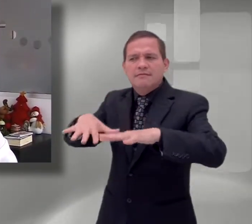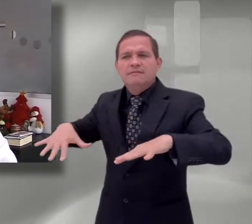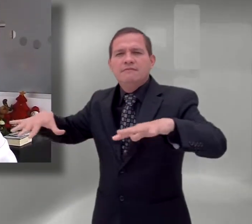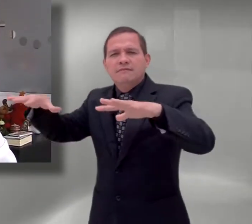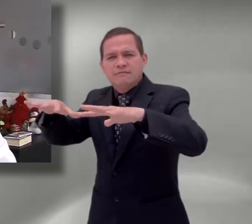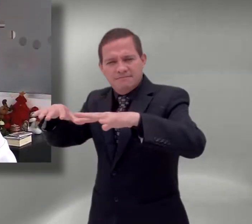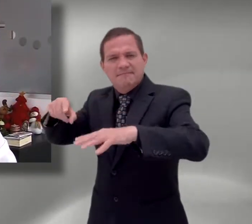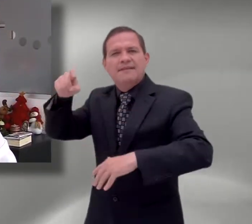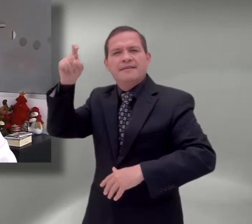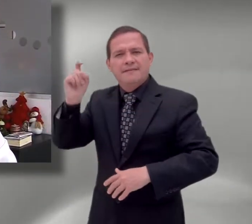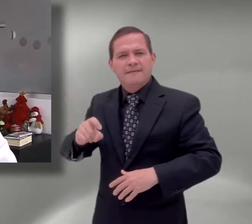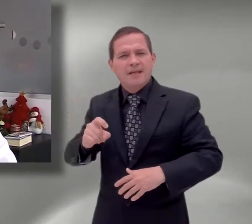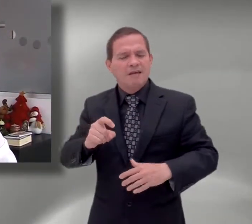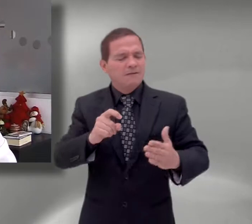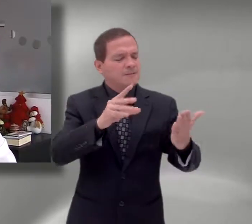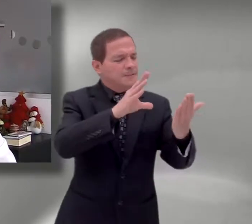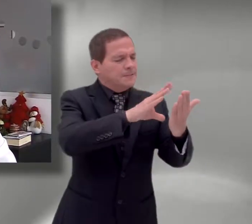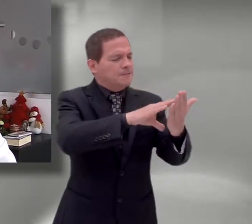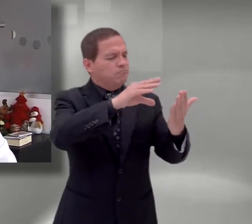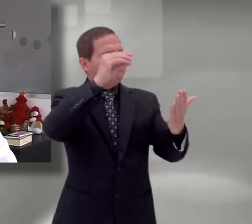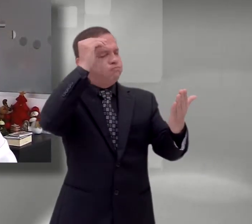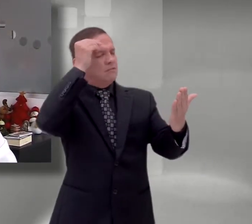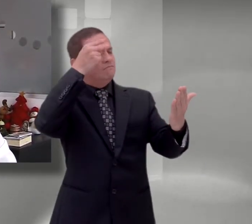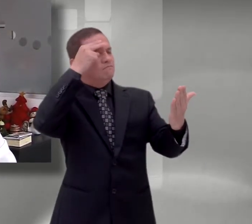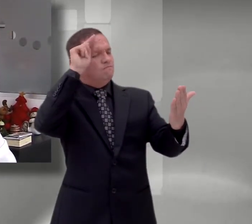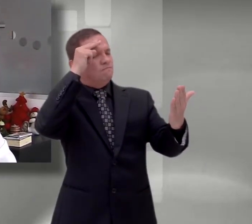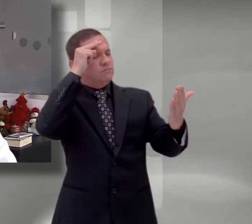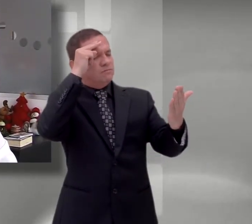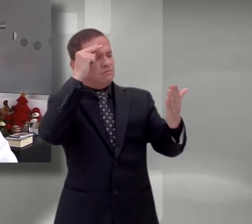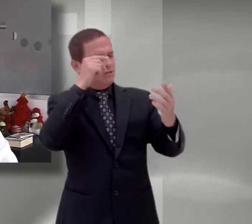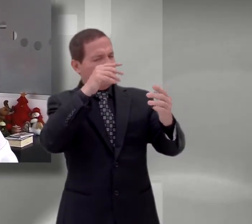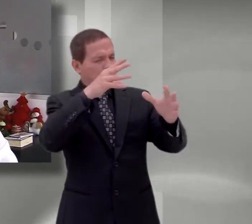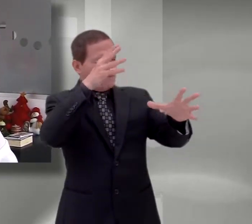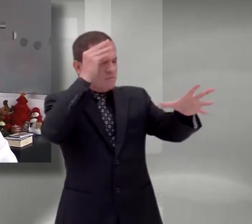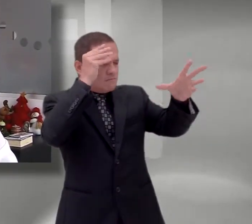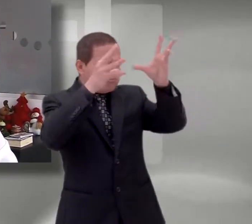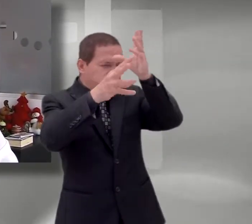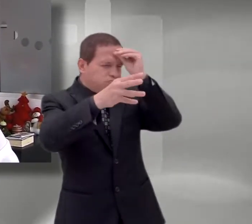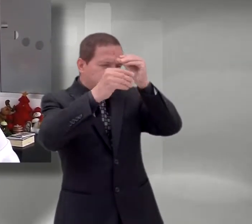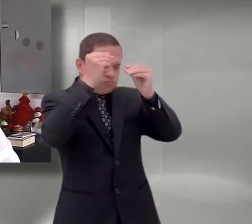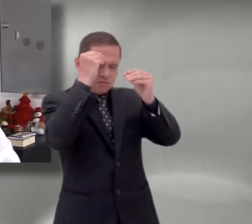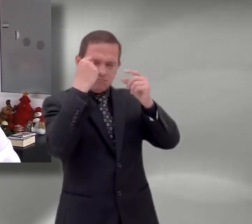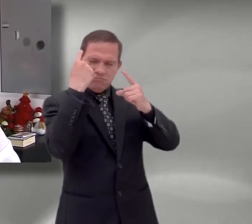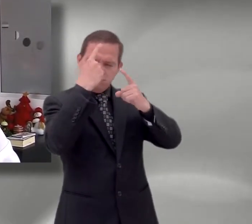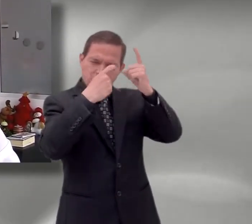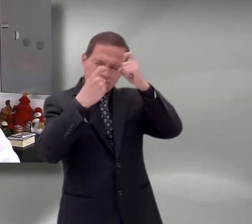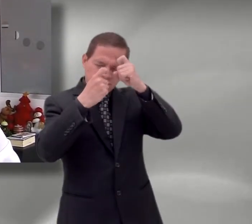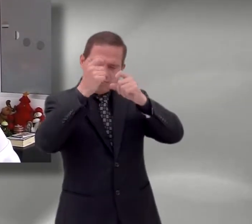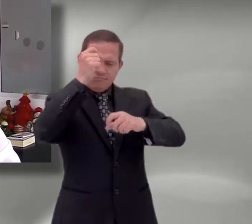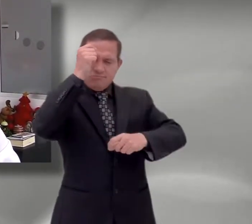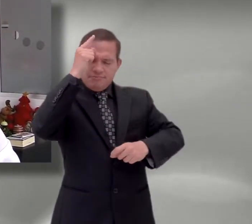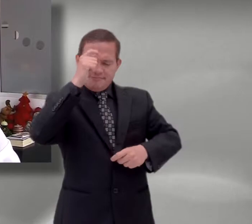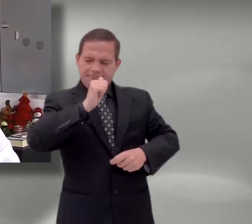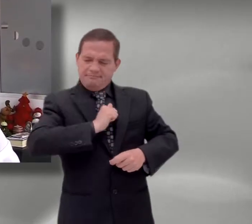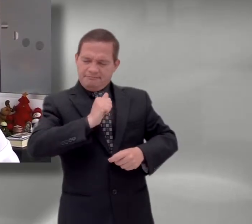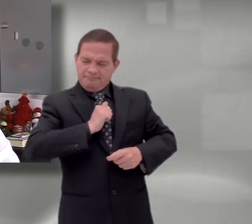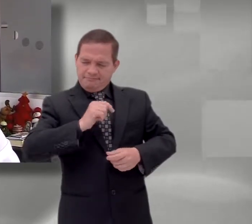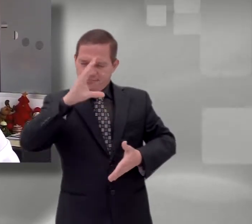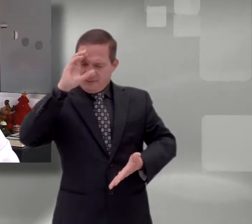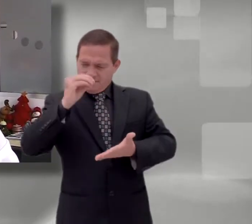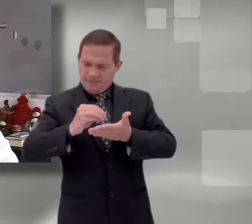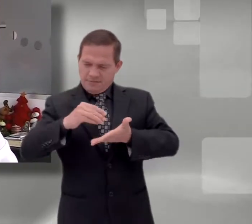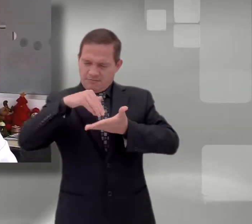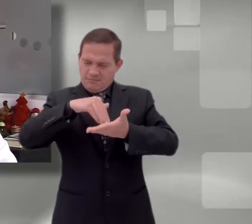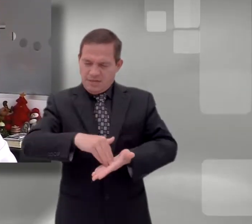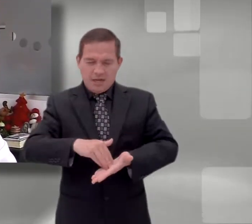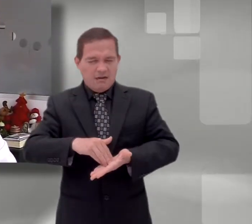la construcción y la creación para el desarrollo de habilidades y competencias en cada uno de los programas de formación en el marco del aprendizaje